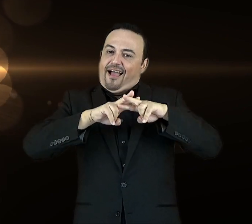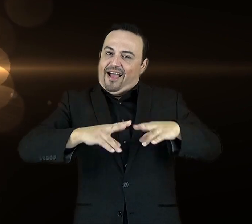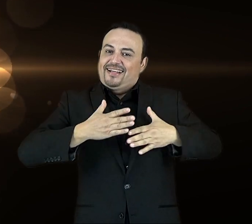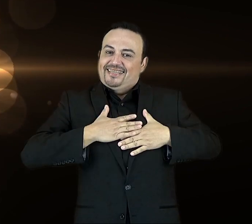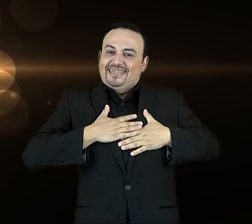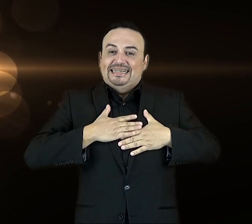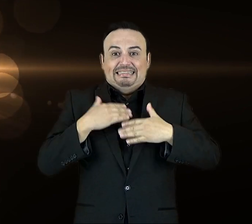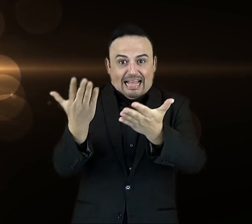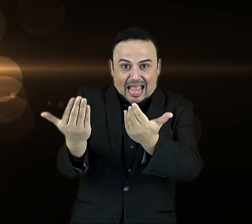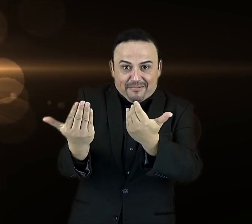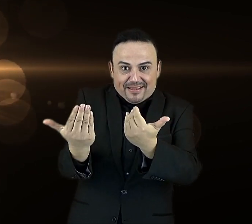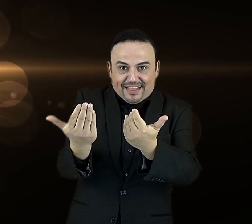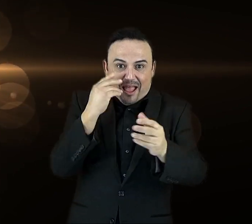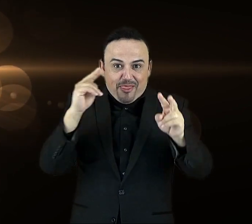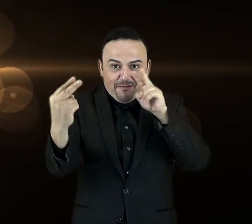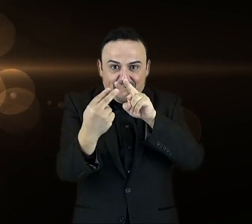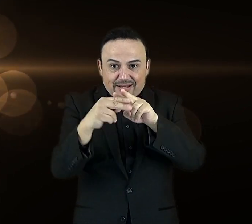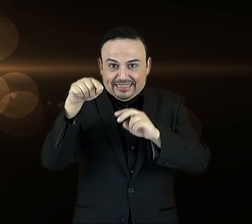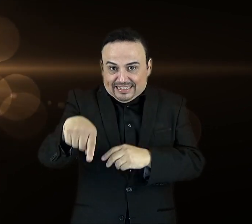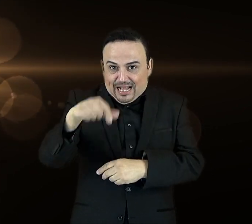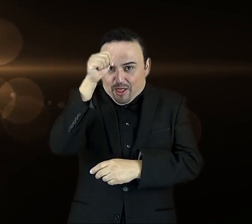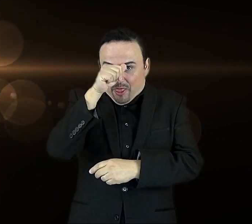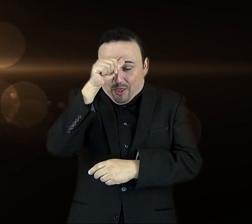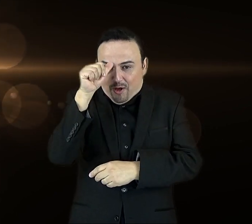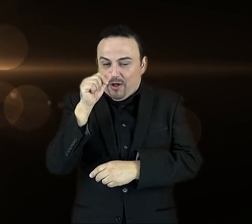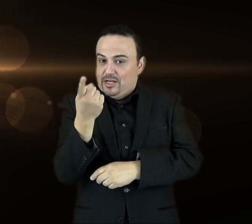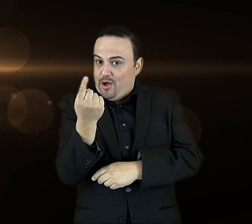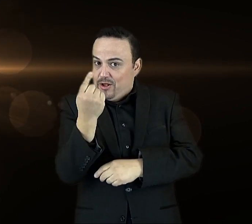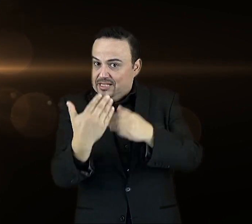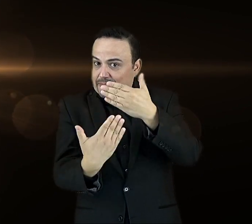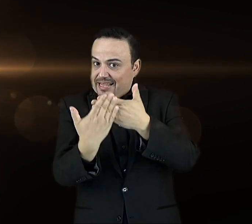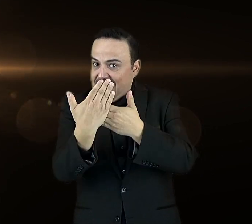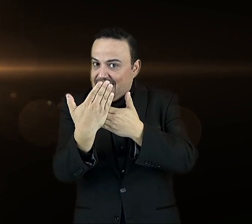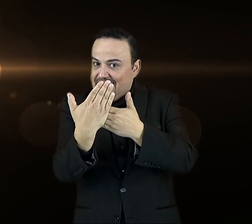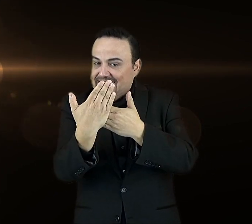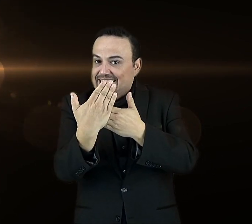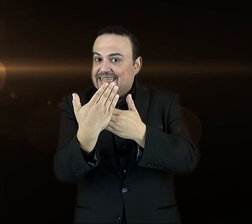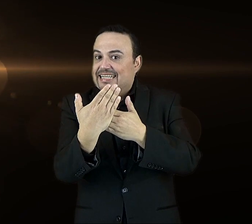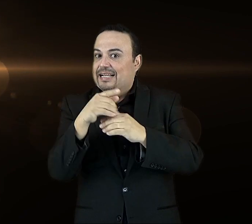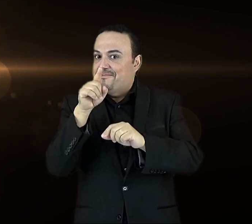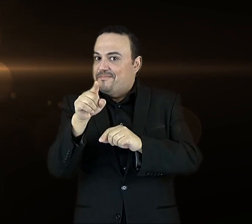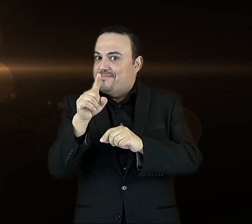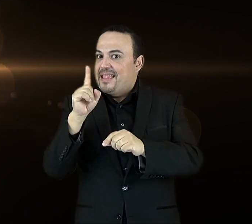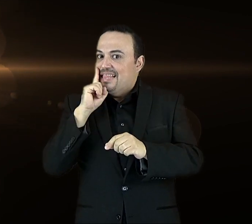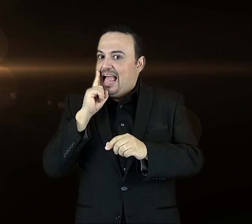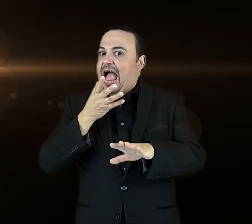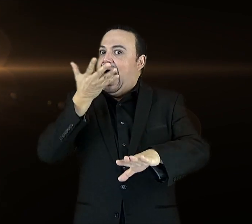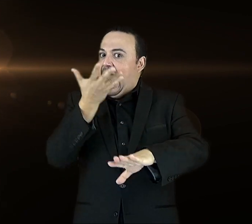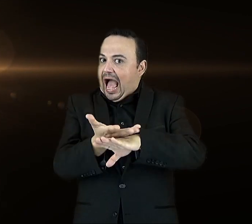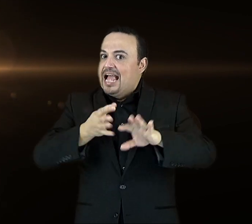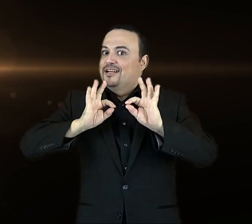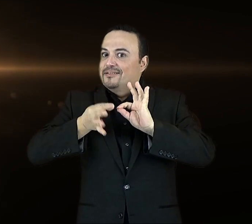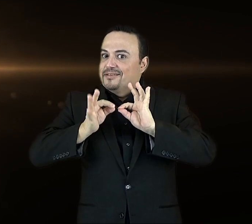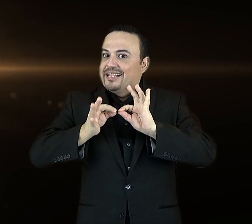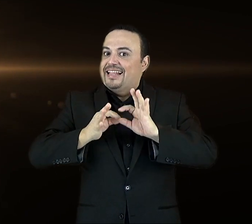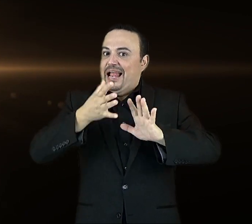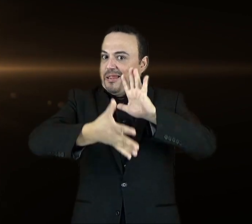Que te esperamos este día domingo a las 11 de la mañana y tenemos interpretación para vos, para las personas